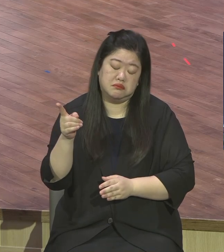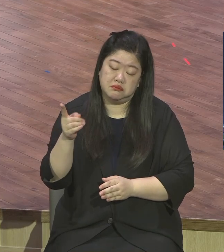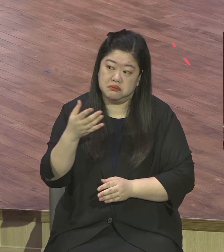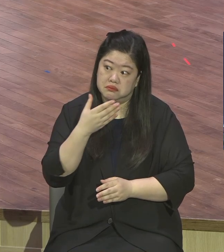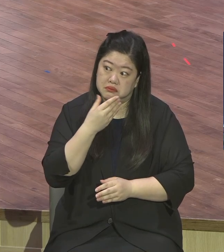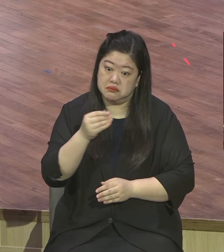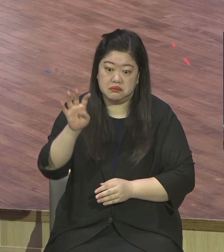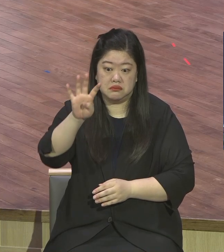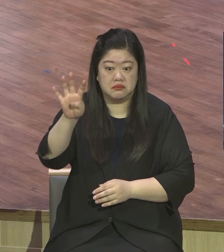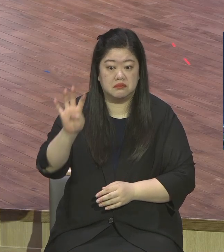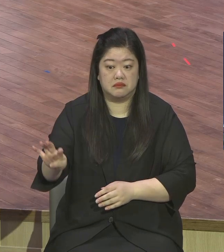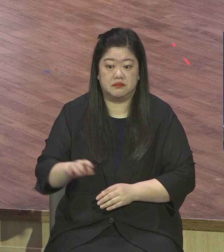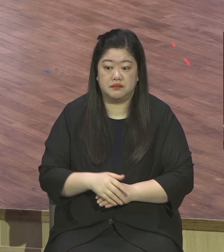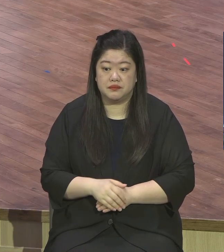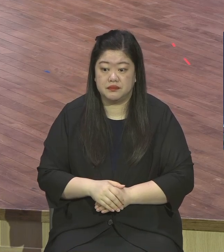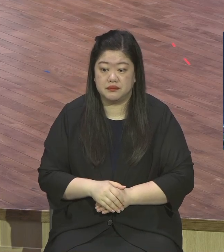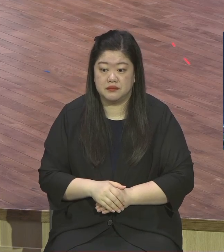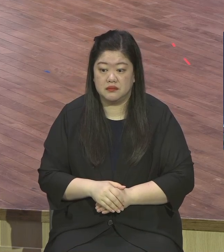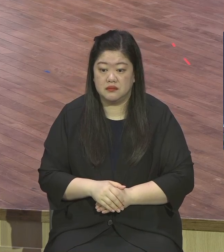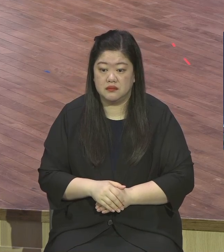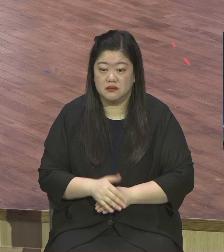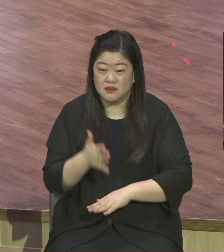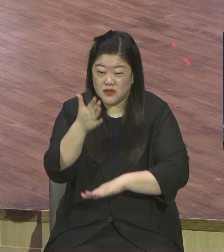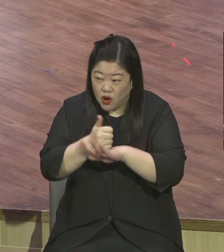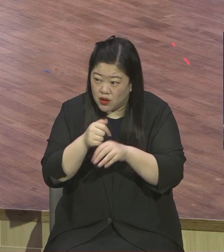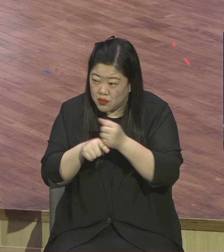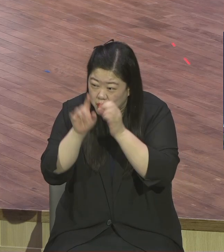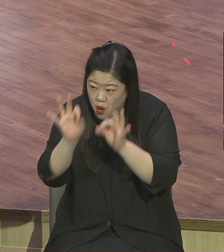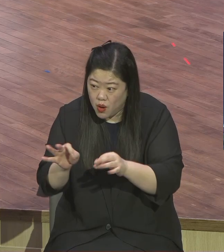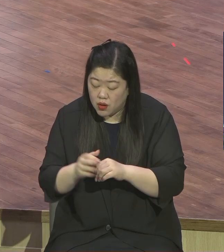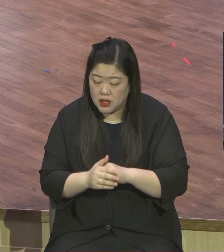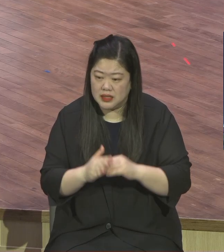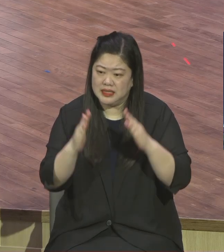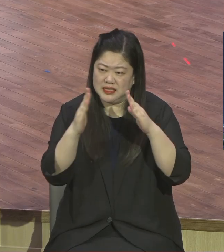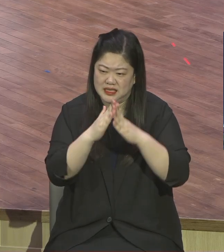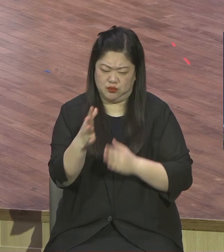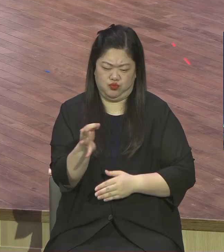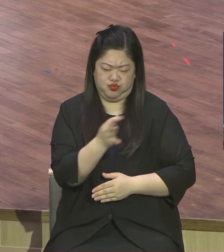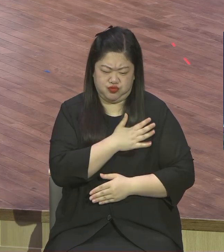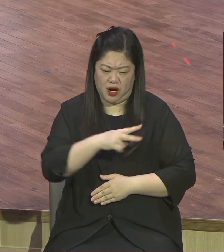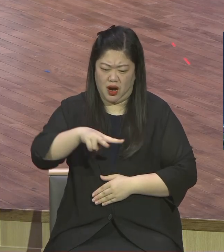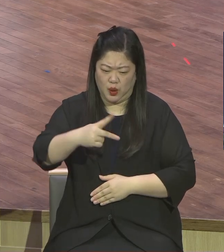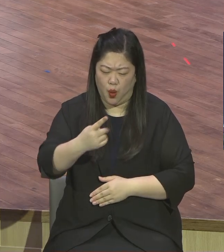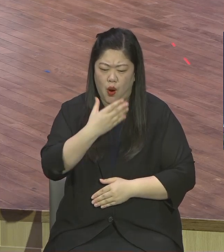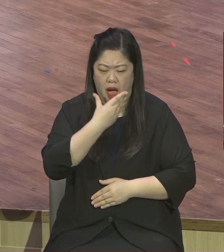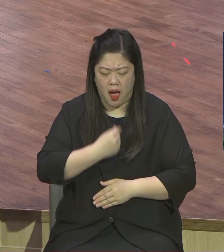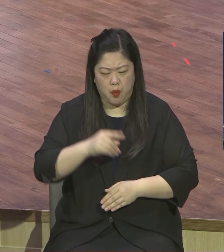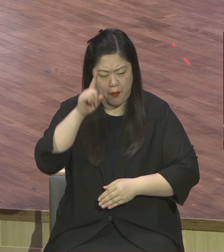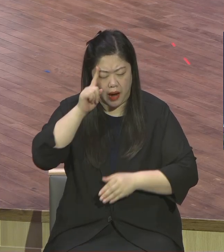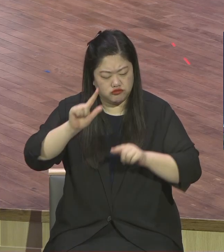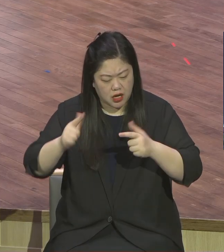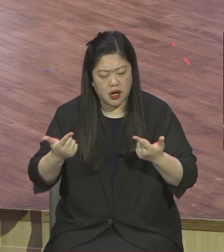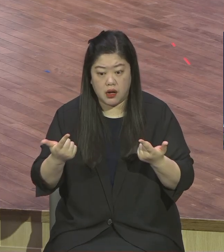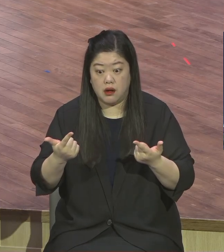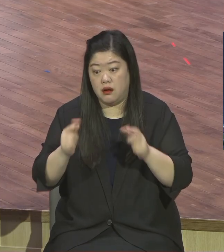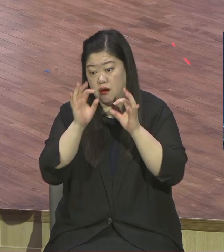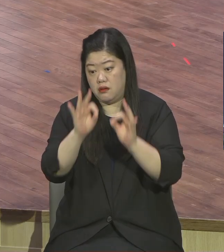새롭게 예수의 시도를 영접하신 분들 더 그렇습니다 여러분이 교회